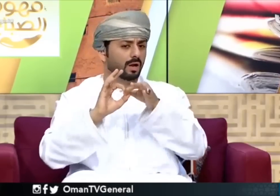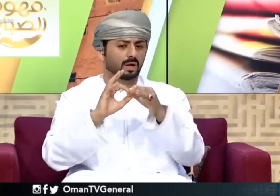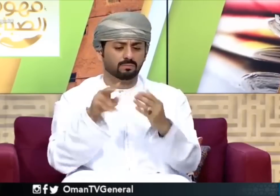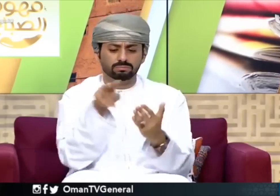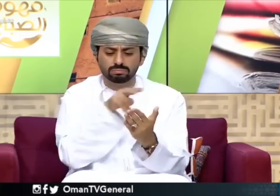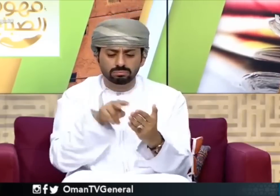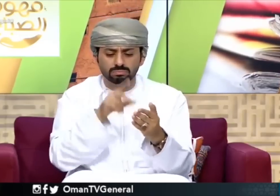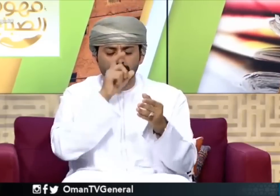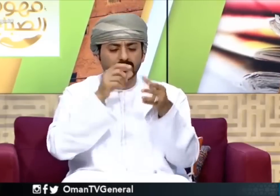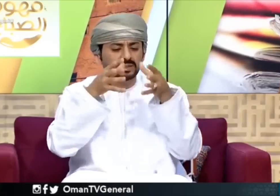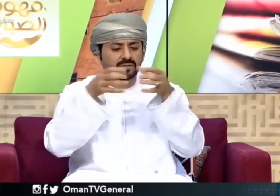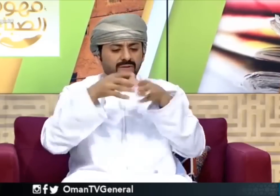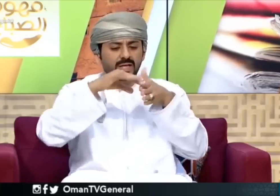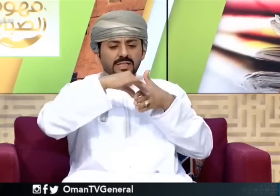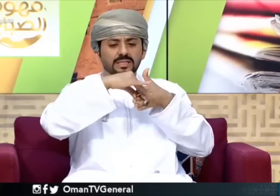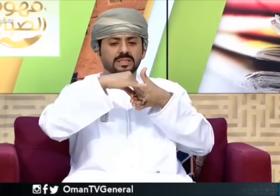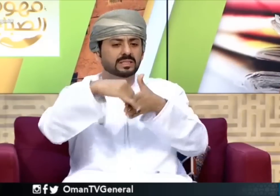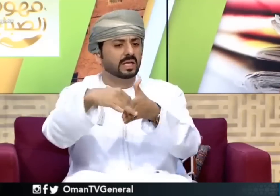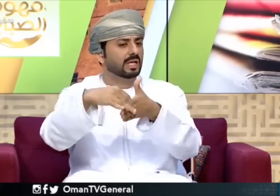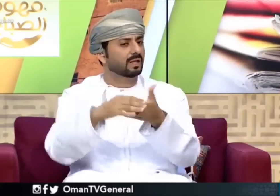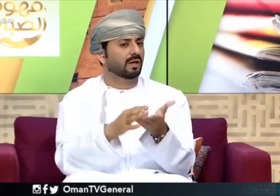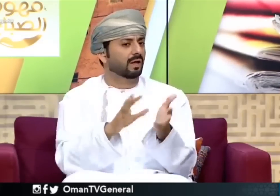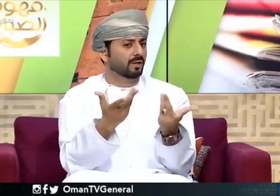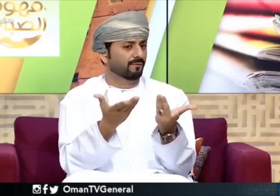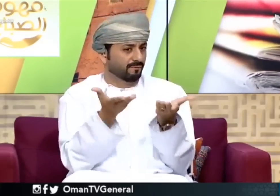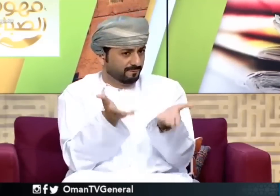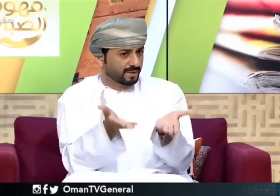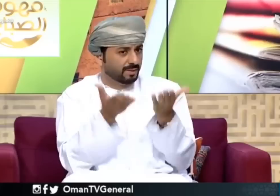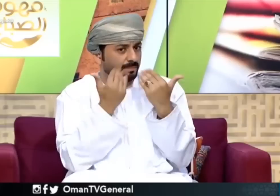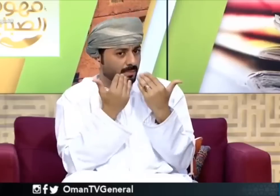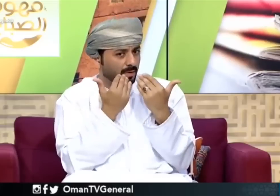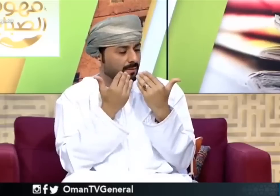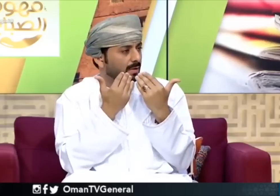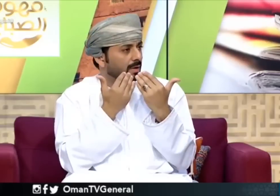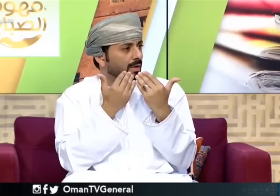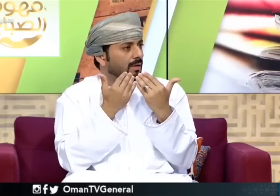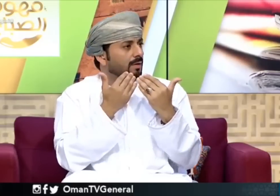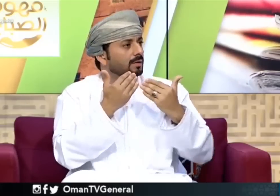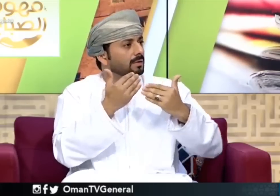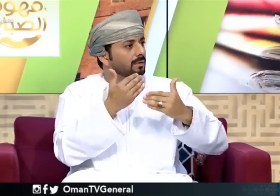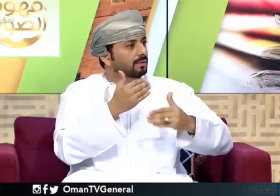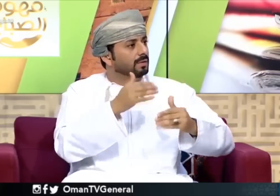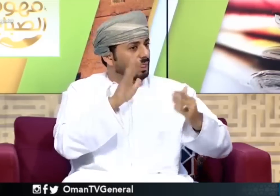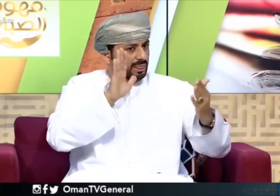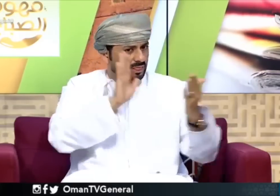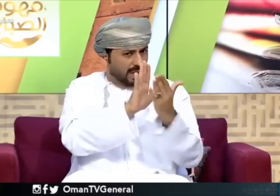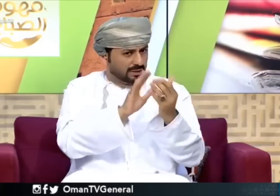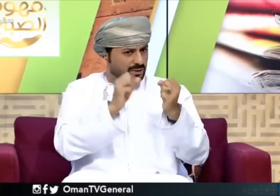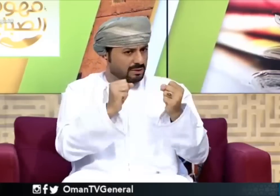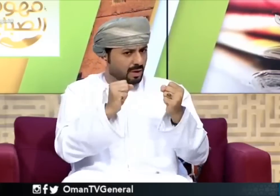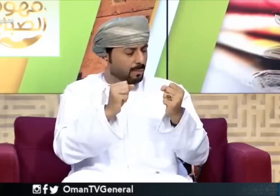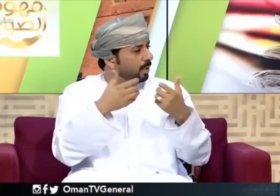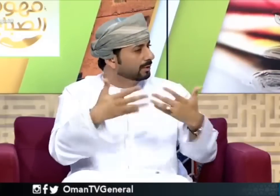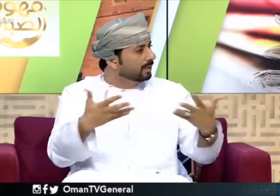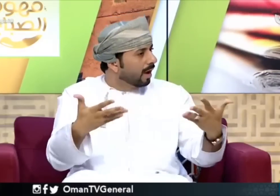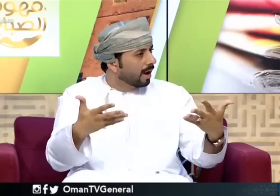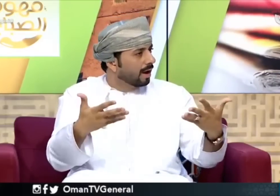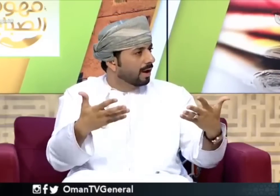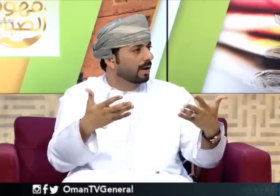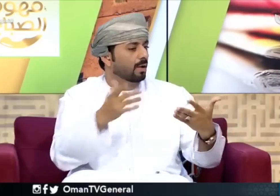داخل متاحف أو تواصلكم داخل المجتمع دليلكم أيضا في مجال السياحة هل هناك تحديات أو هناك